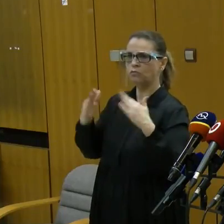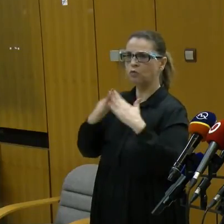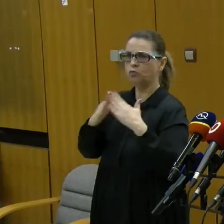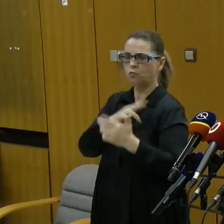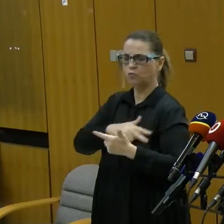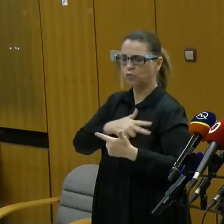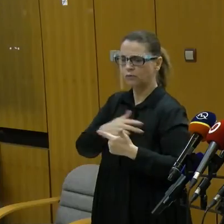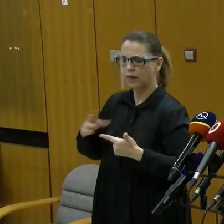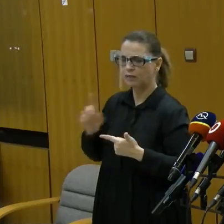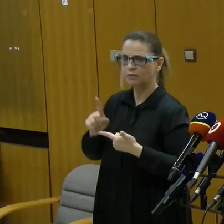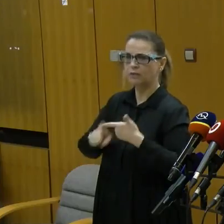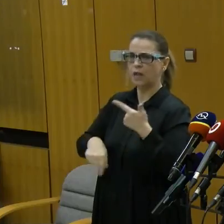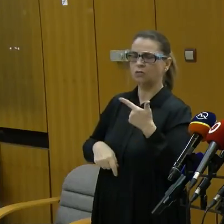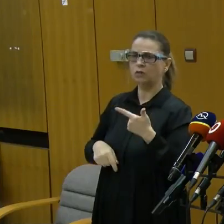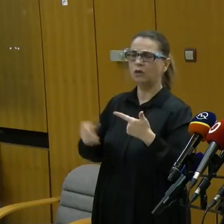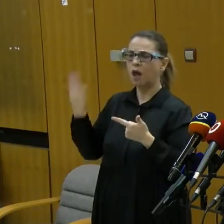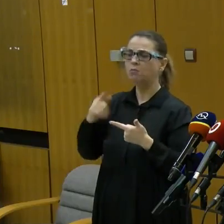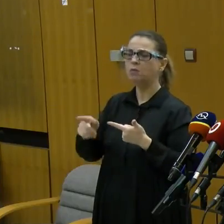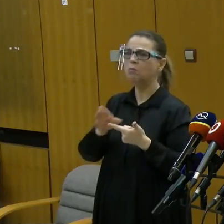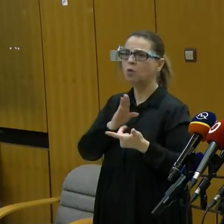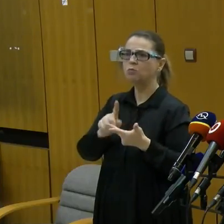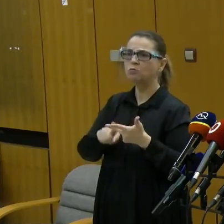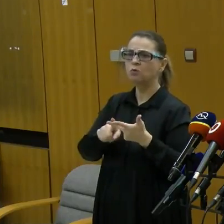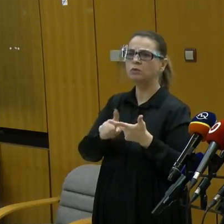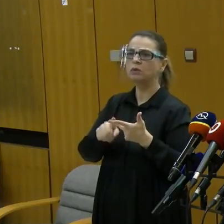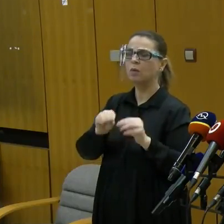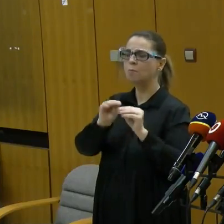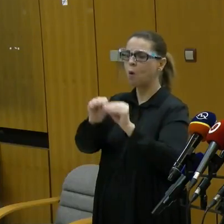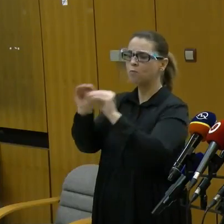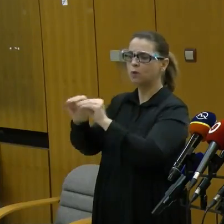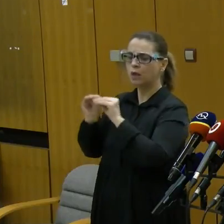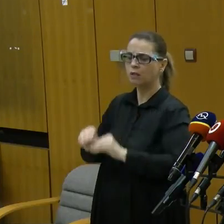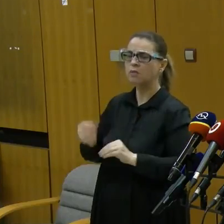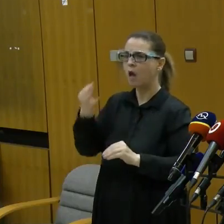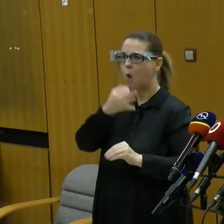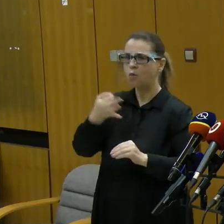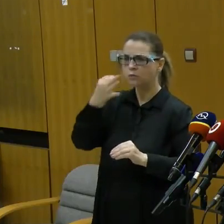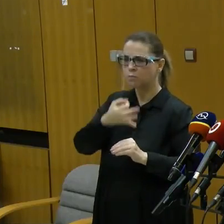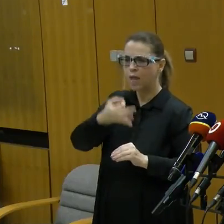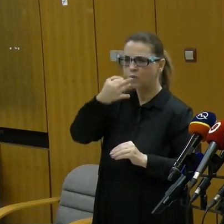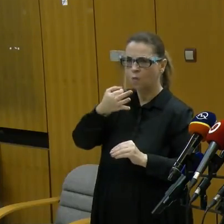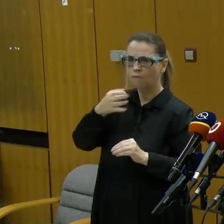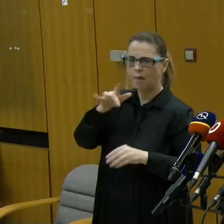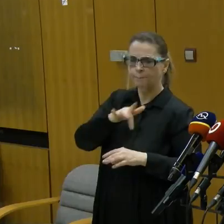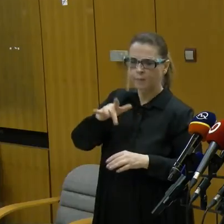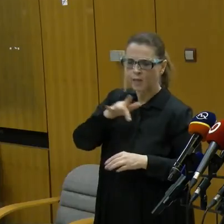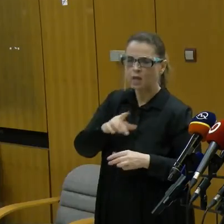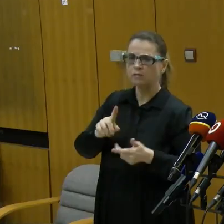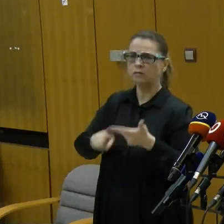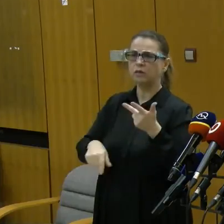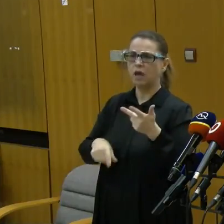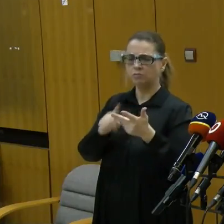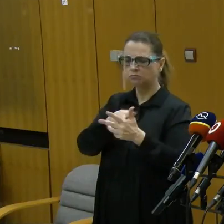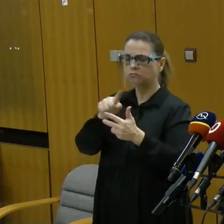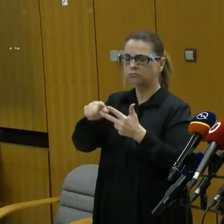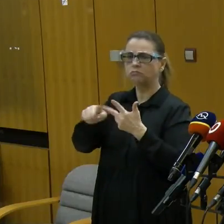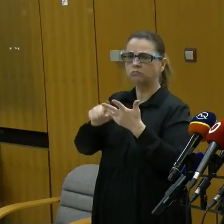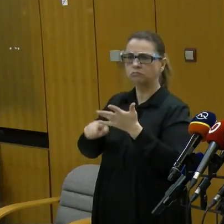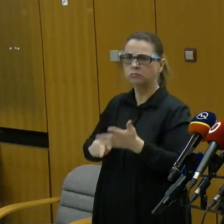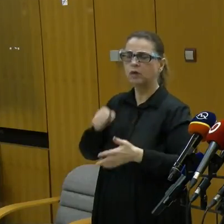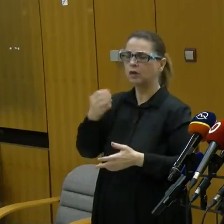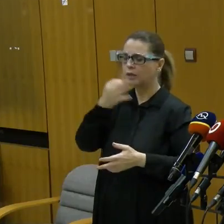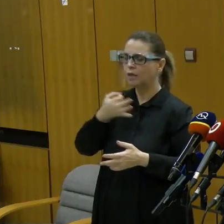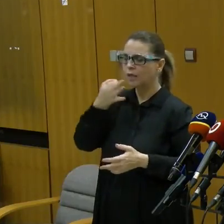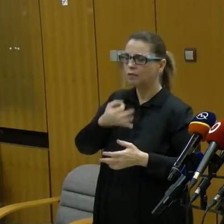starostlivostí. Chceme, aby ich bolo dostatočné množstvo v mobilných odberových miestach antigenových. A toto množstvo testov na